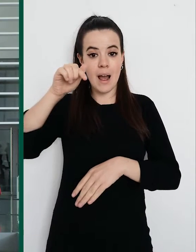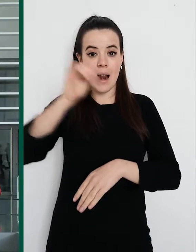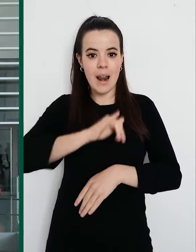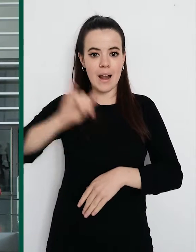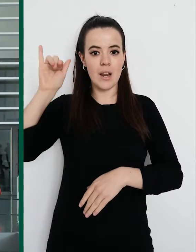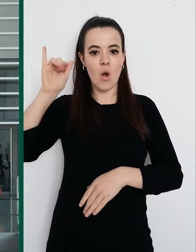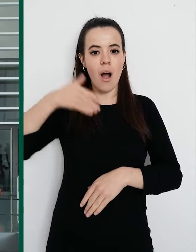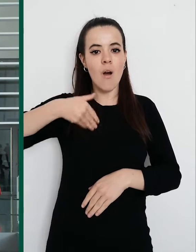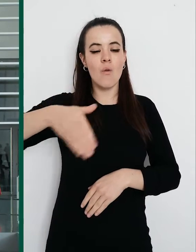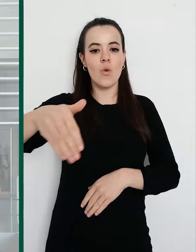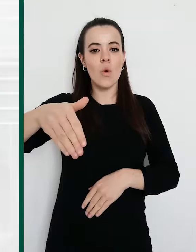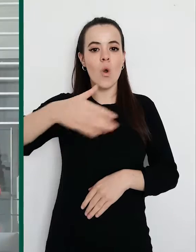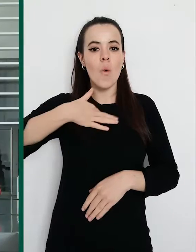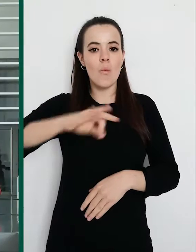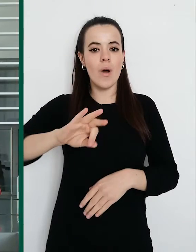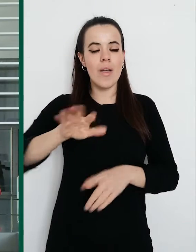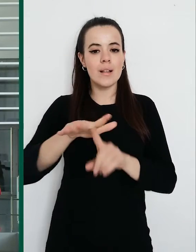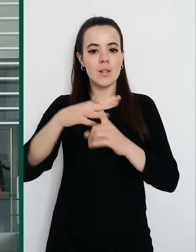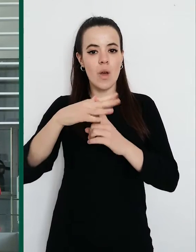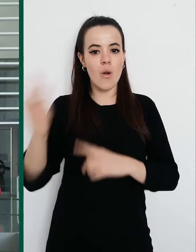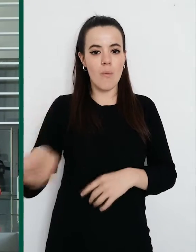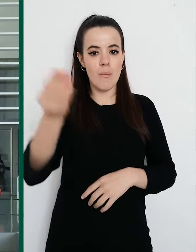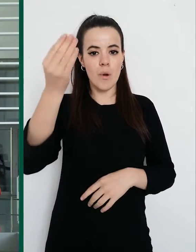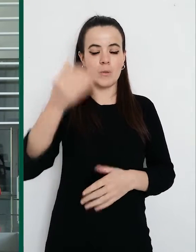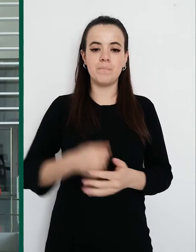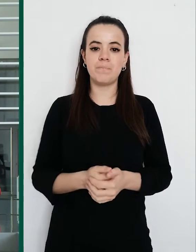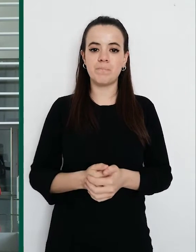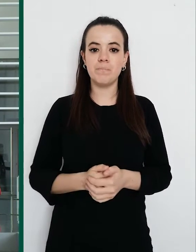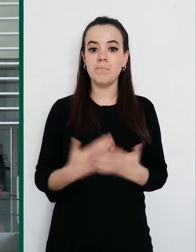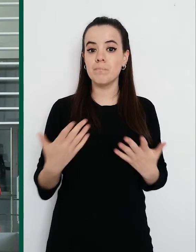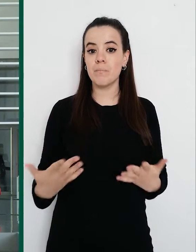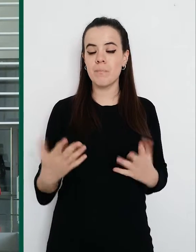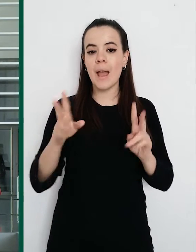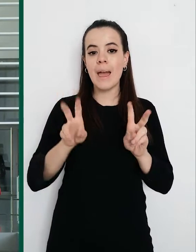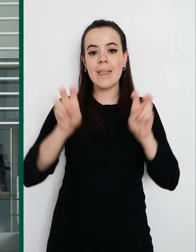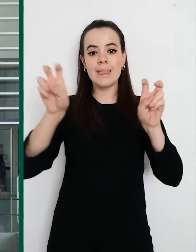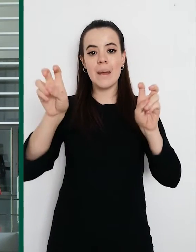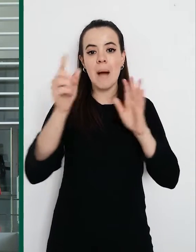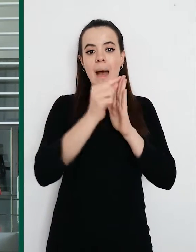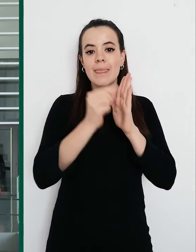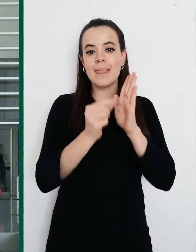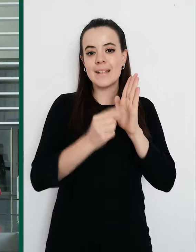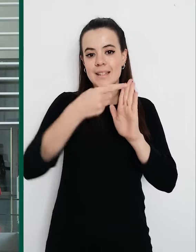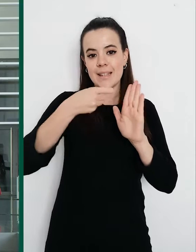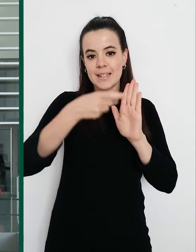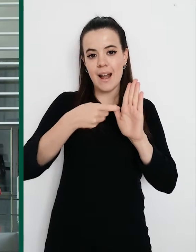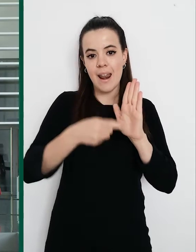del COVID-19. La desescalada, todos también han coincidido, va a ser progresiva, pero tenemos que intentar